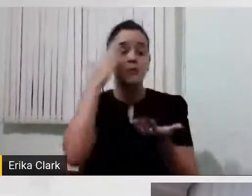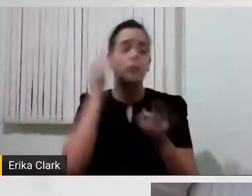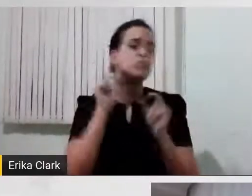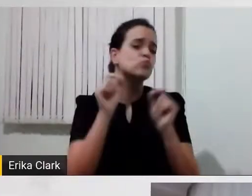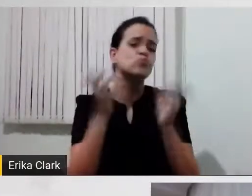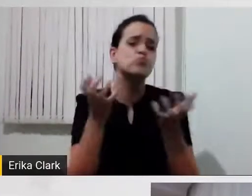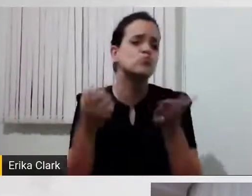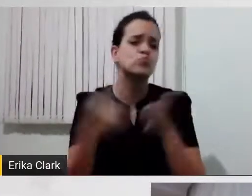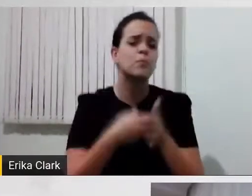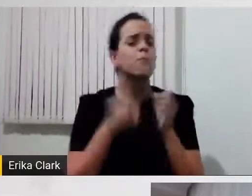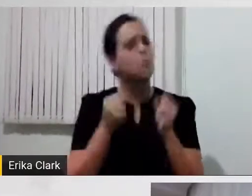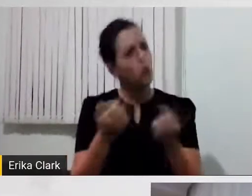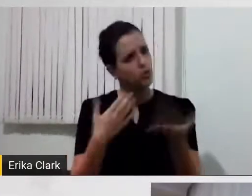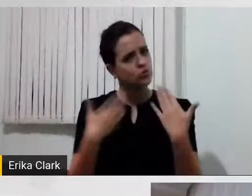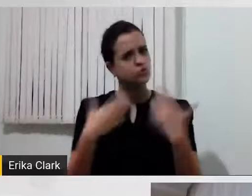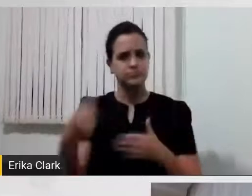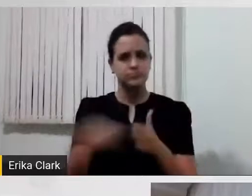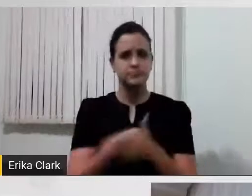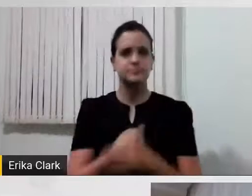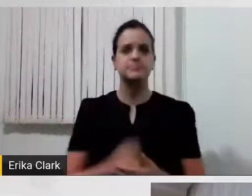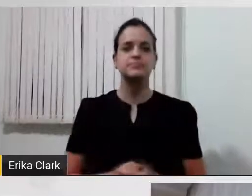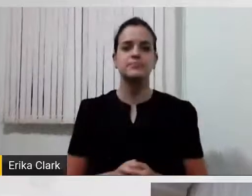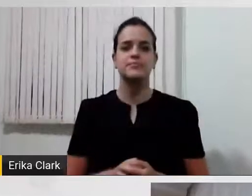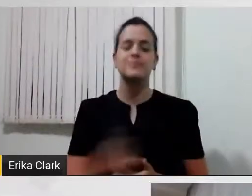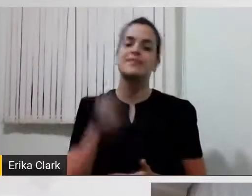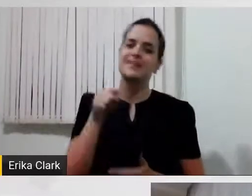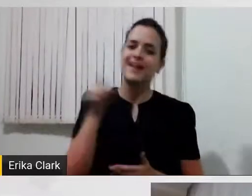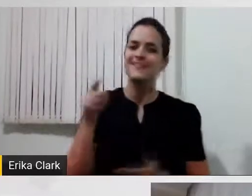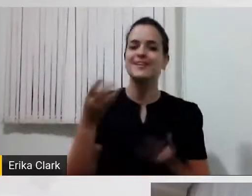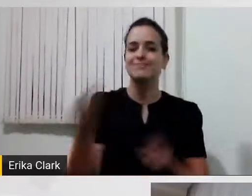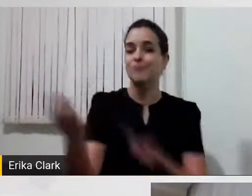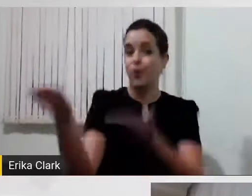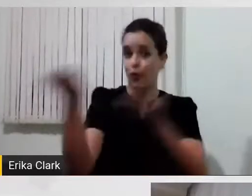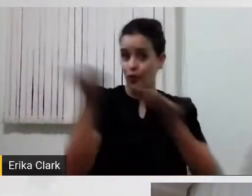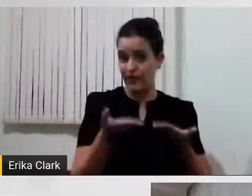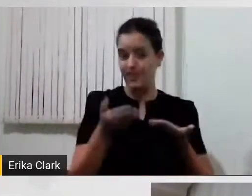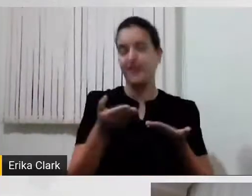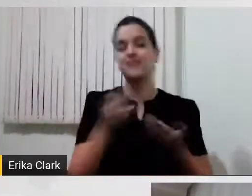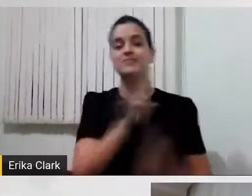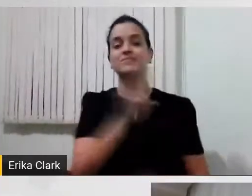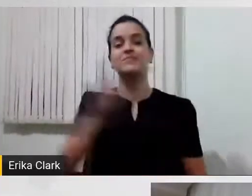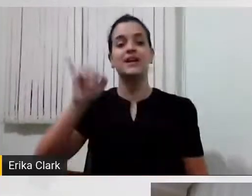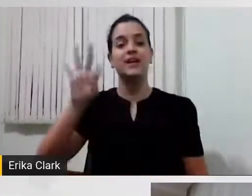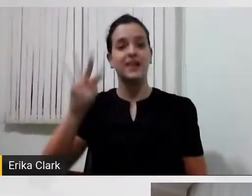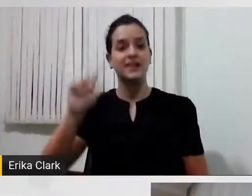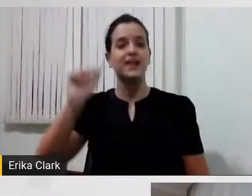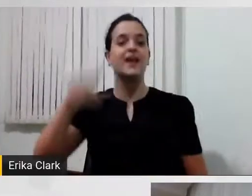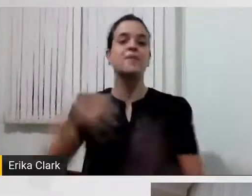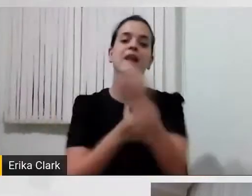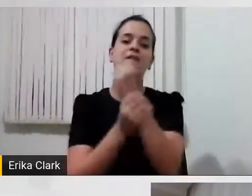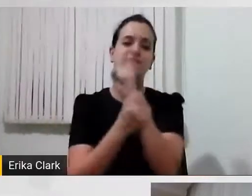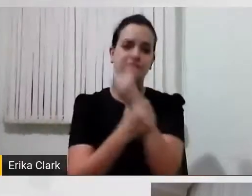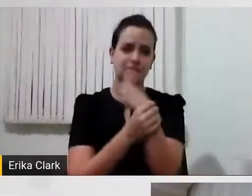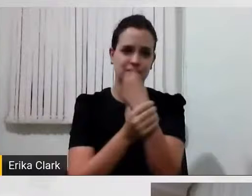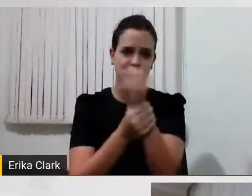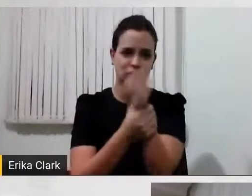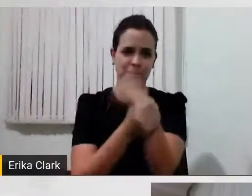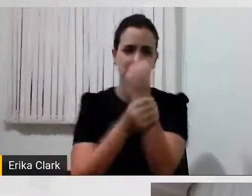conversa. Essa é a nossa convidada, a Rita Berch, que é fisioterapeuta e diretora da empresa